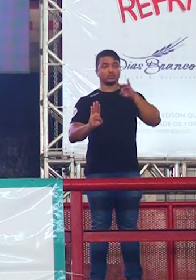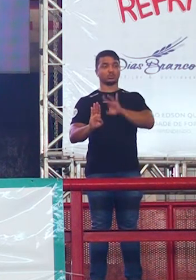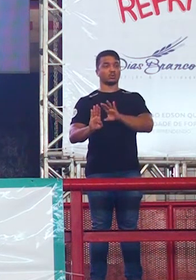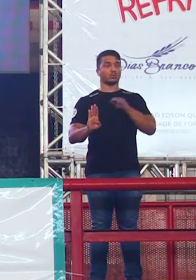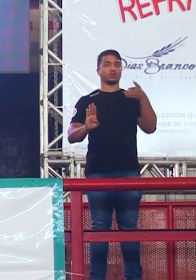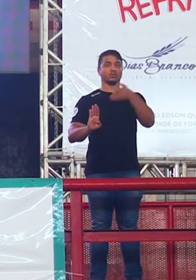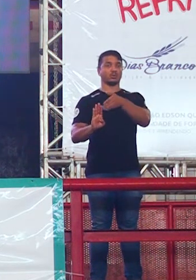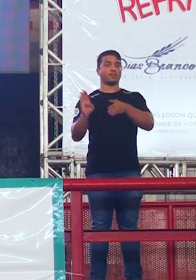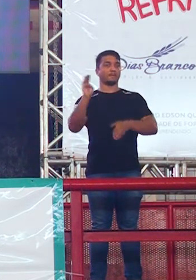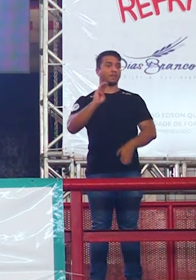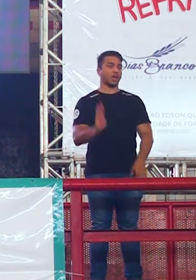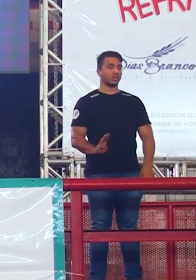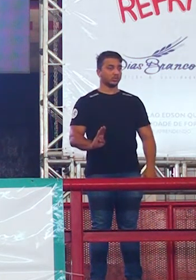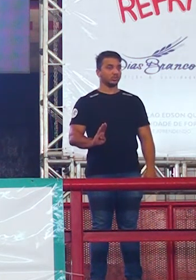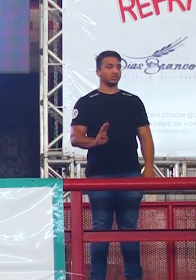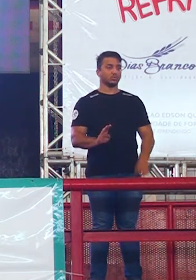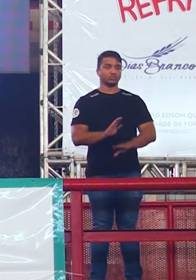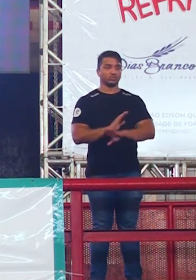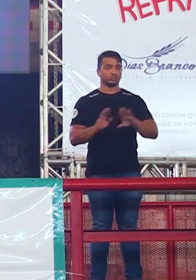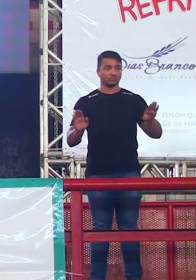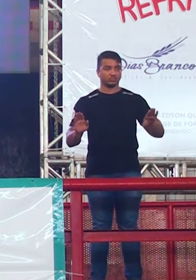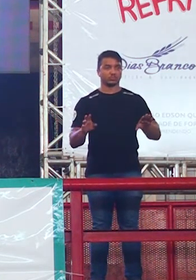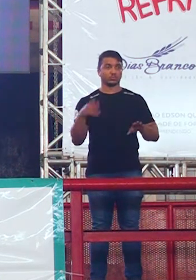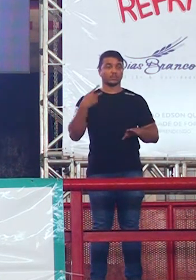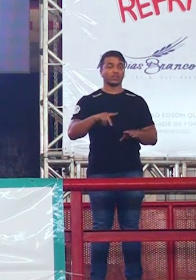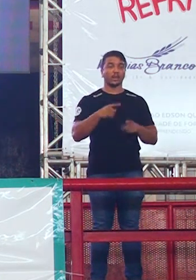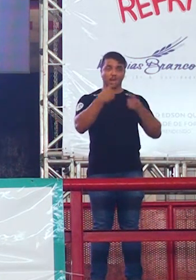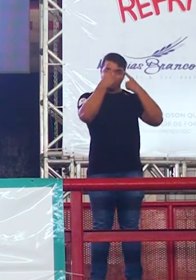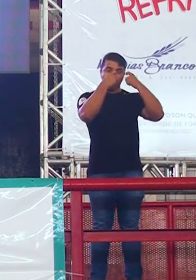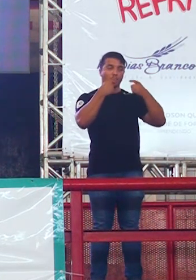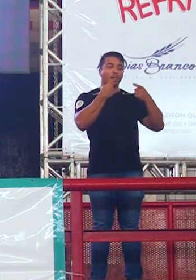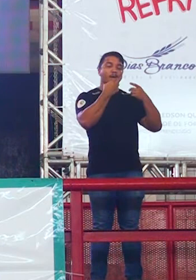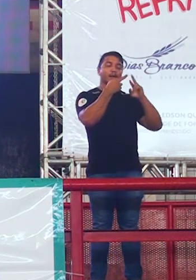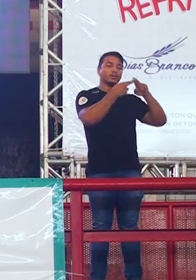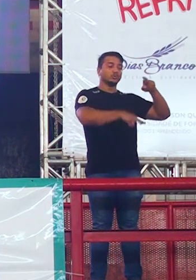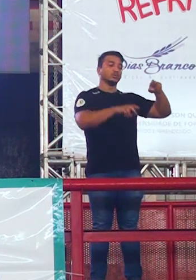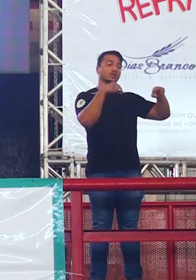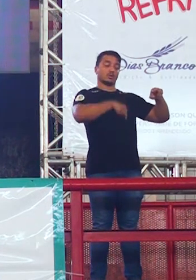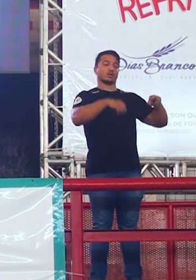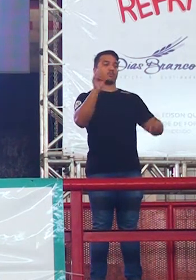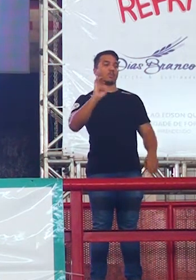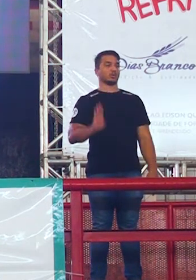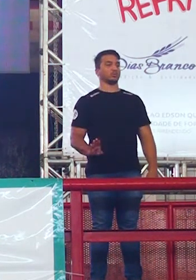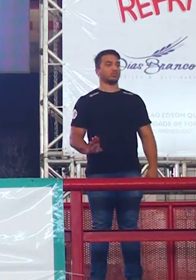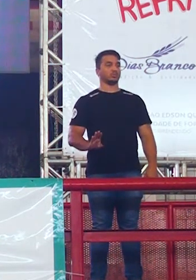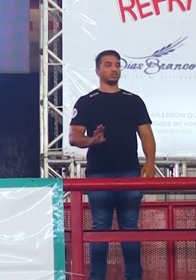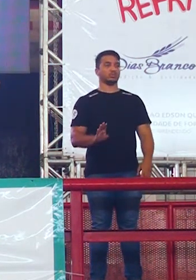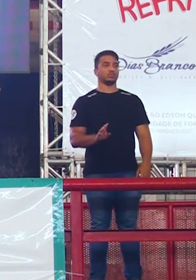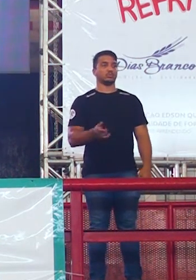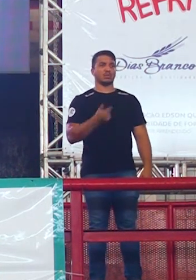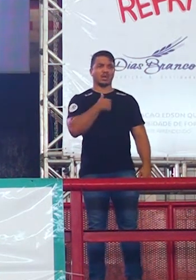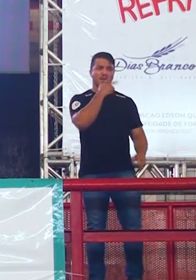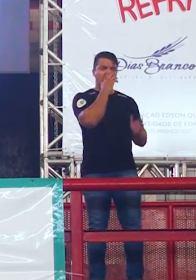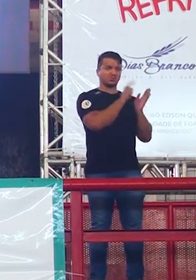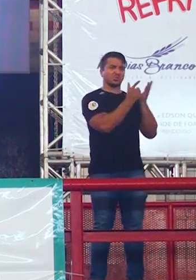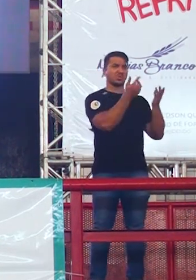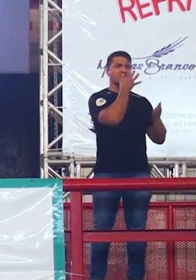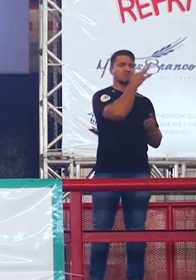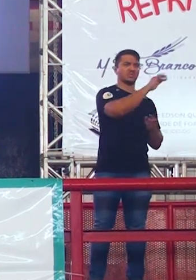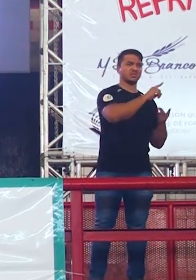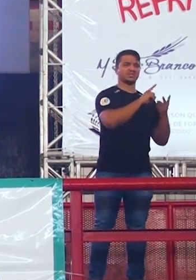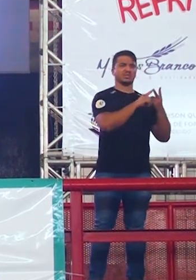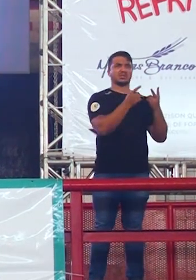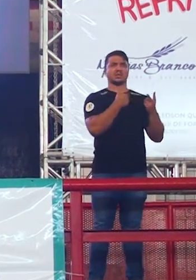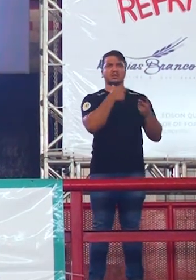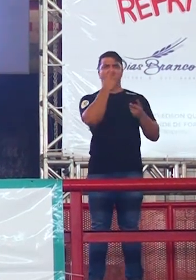O que você tem a dizer sobre a intolerância religiosa no Brasil? Falar de Charles Hebdo, falar de Estado